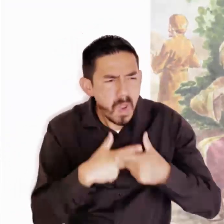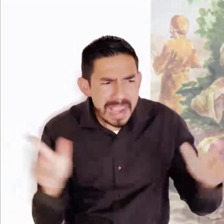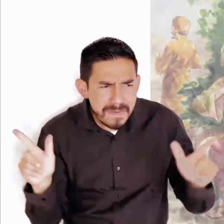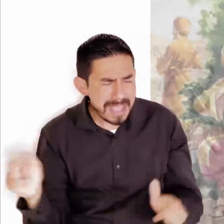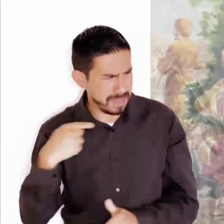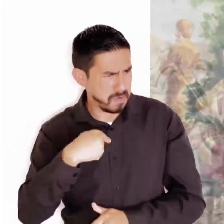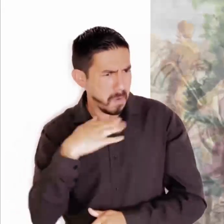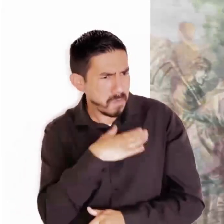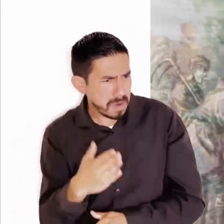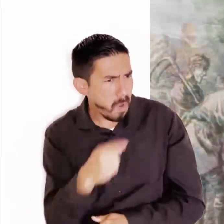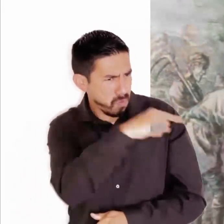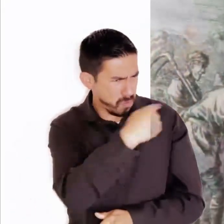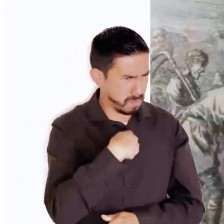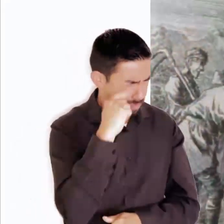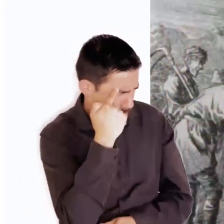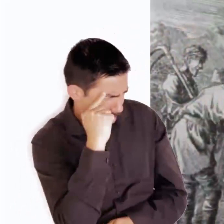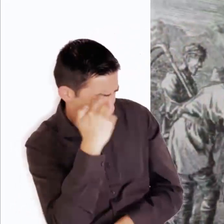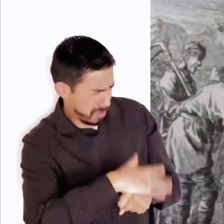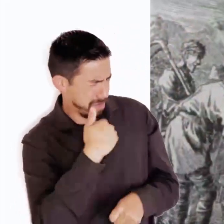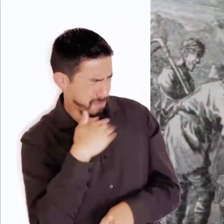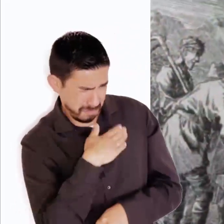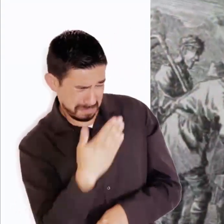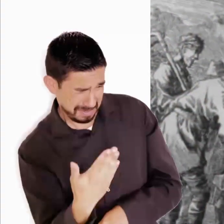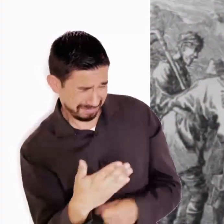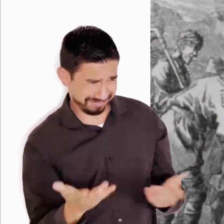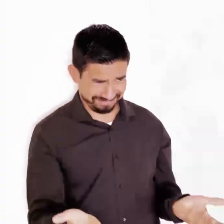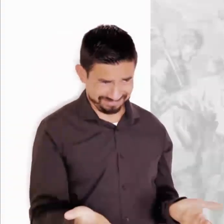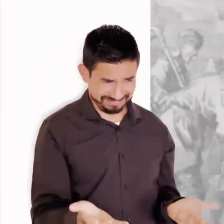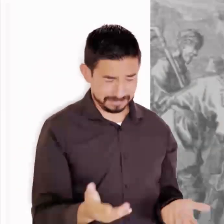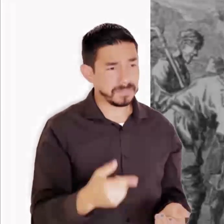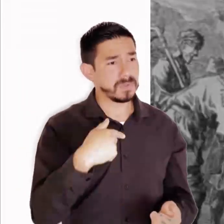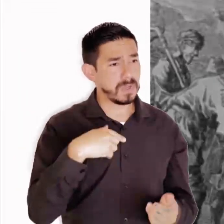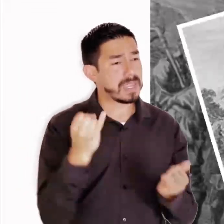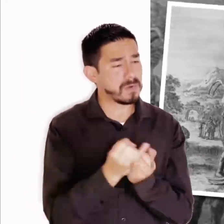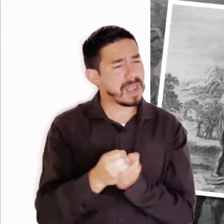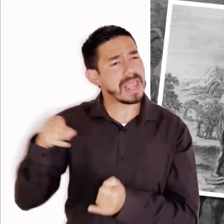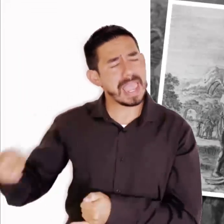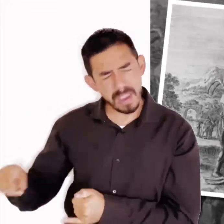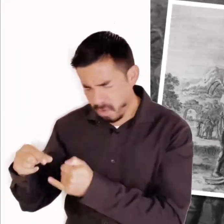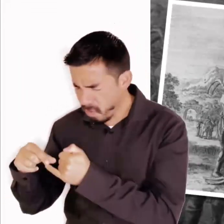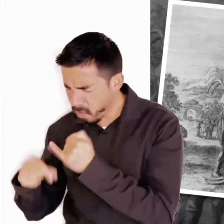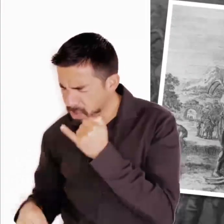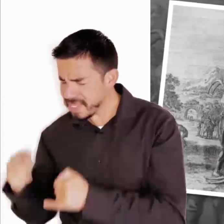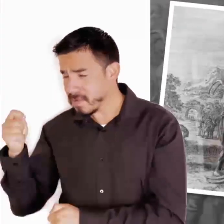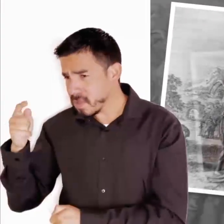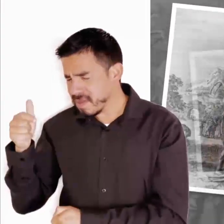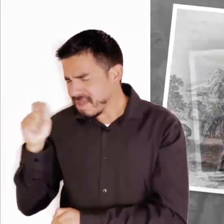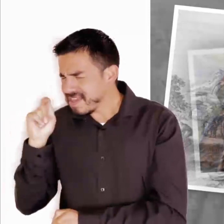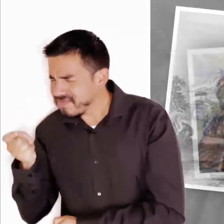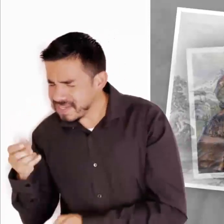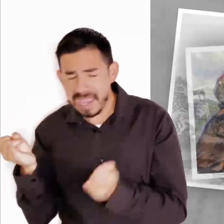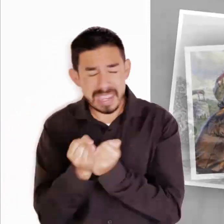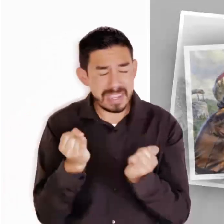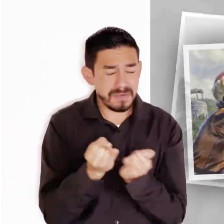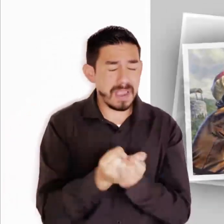puedo hacer con lo mío lo que yo quiero? ¿O vas a tener el rencor de yo soy bueno? De igual manera los últimos serán los primeros y los